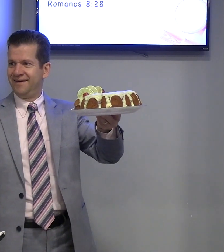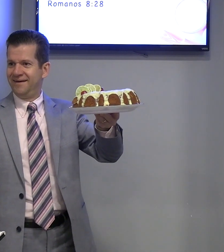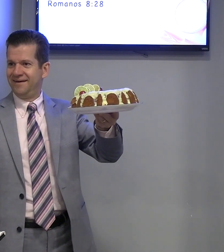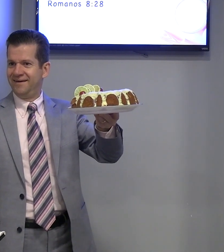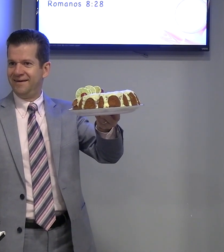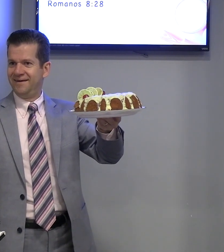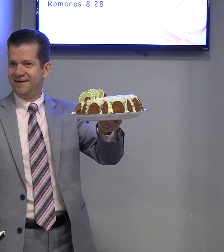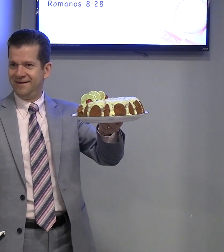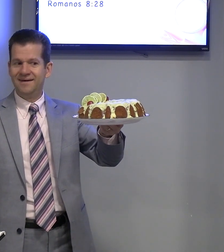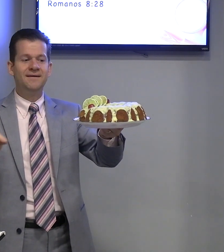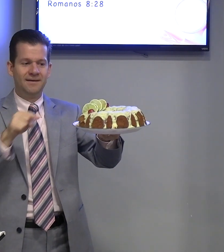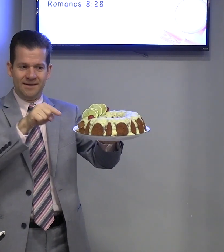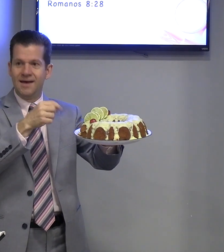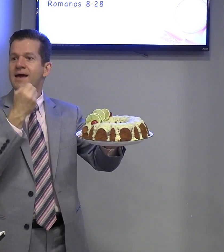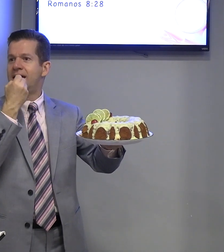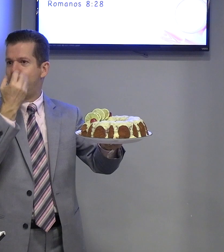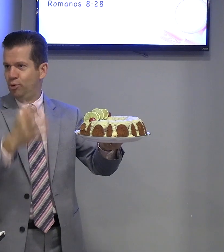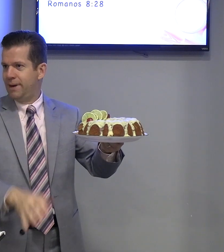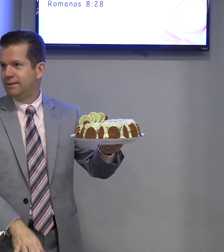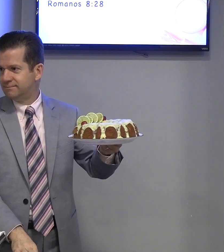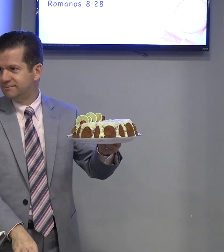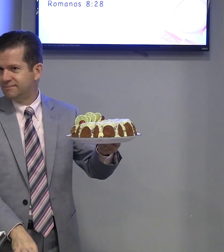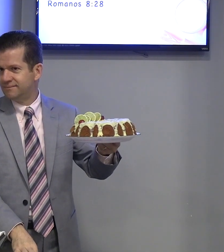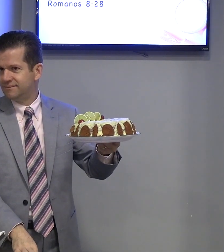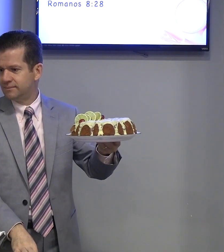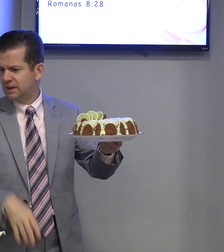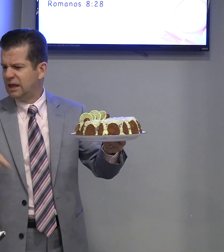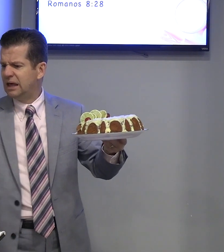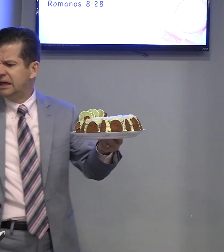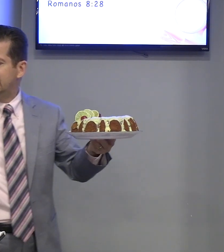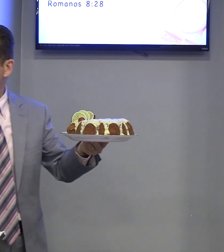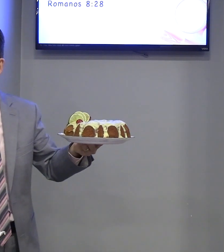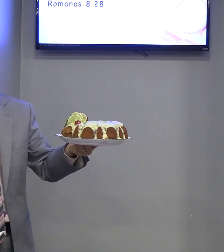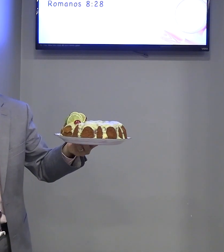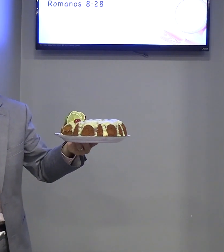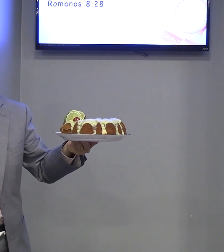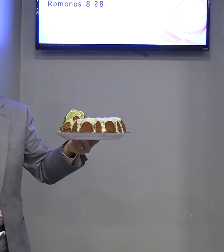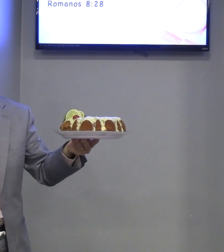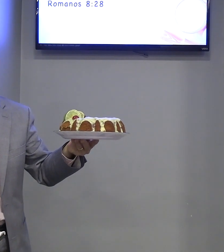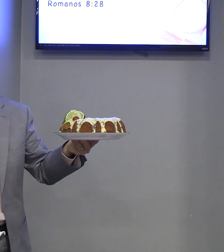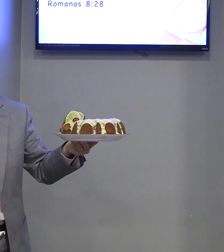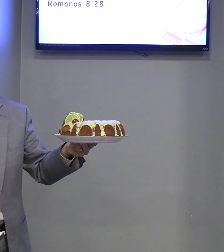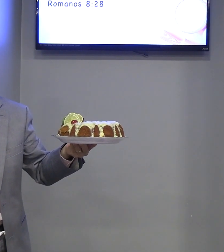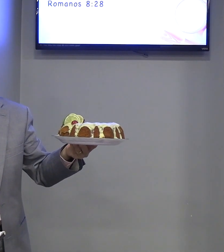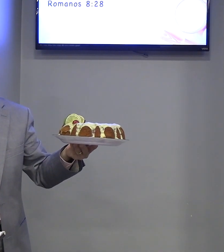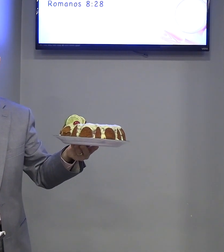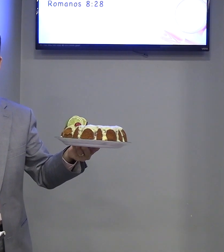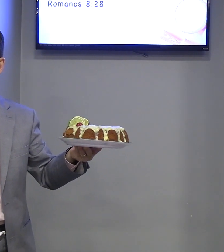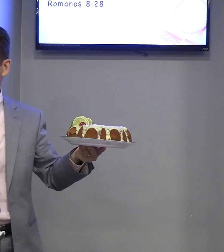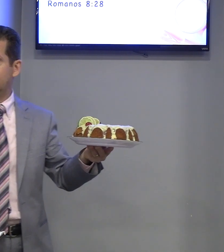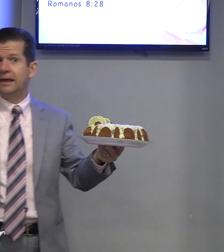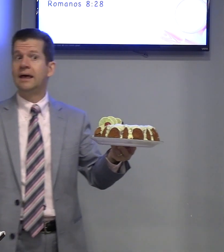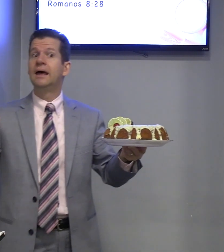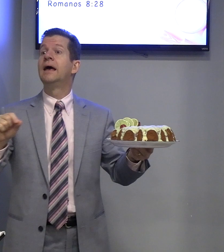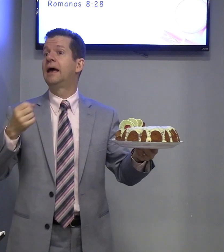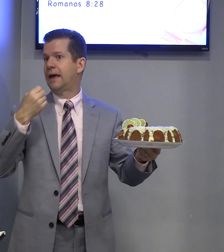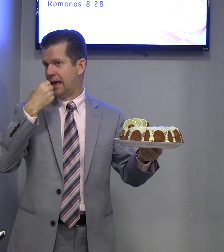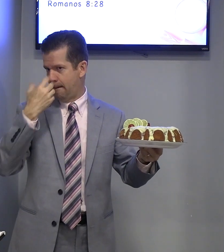É o bem. Isso, para quê? Para o